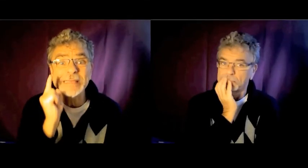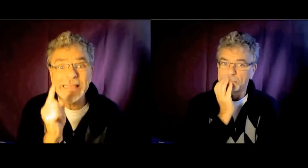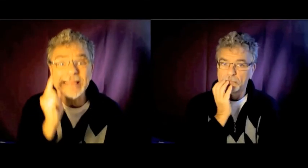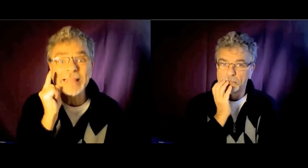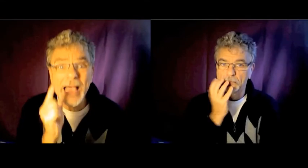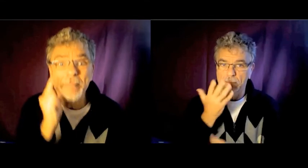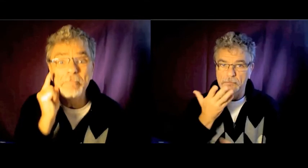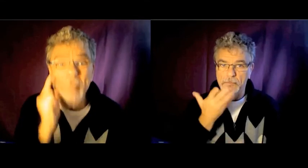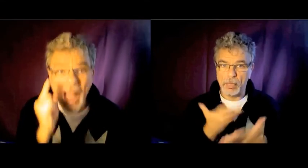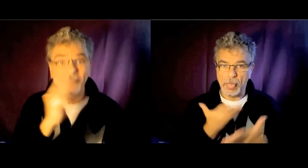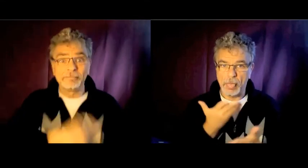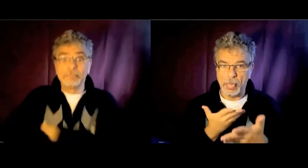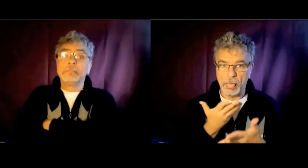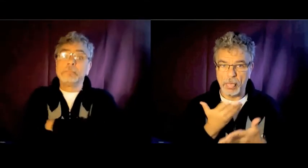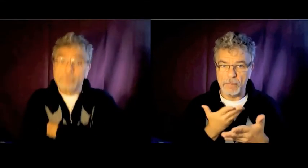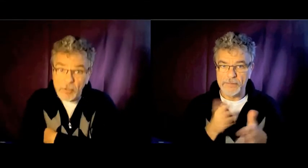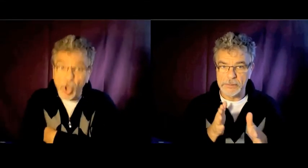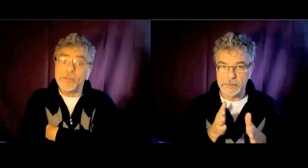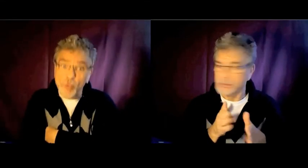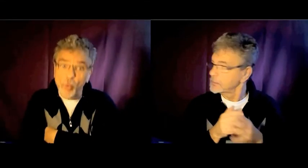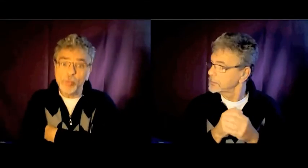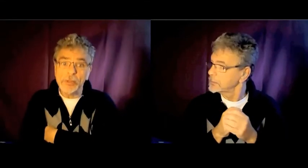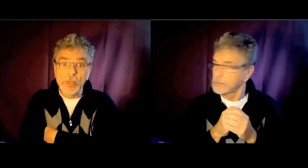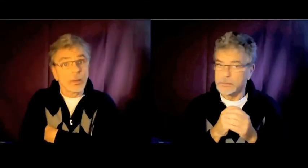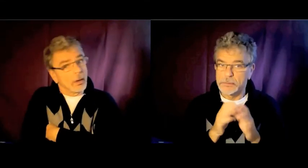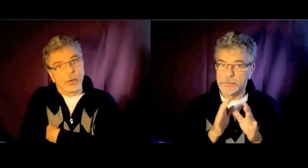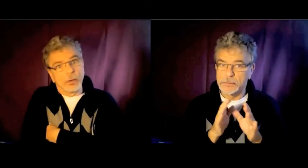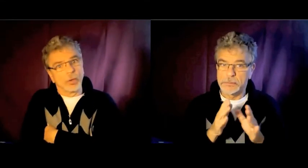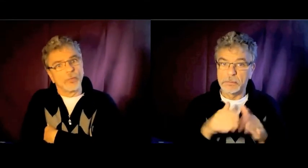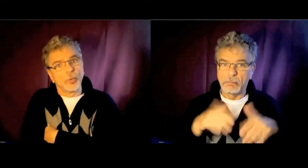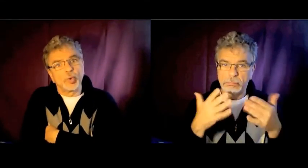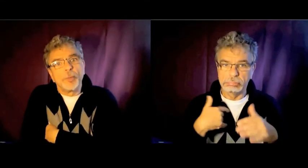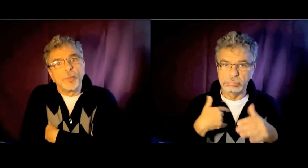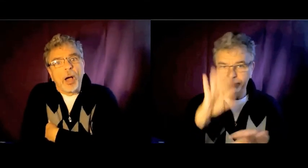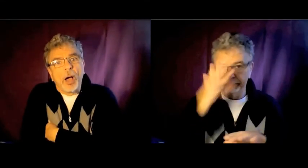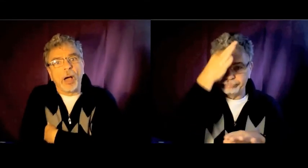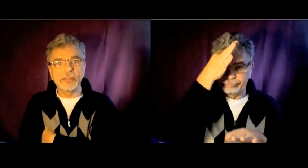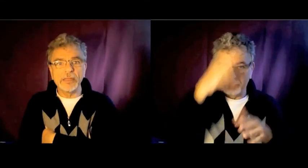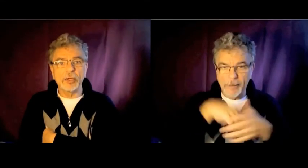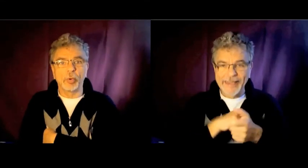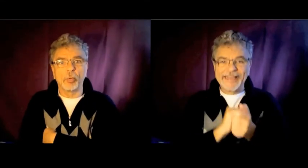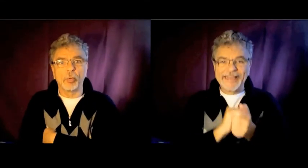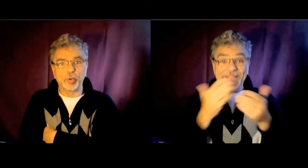cinéma.'est un cinéma. Rendez-vous compte, il faut surtout pas rater cette opportunité.